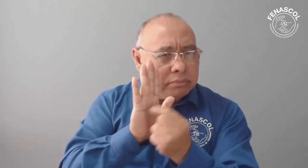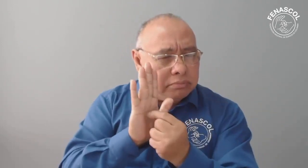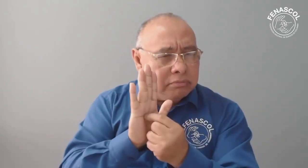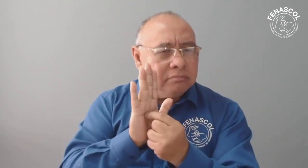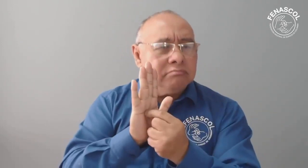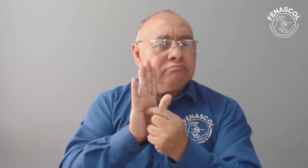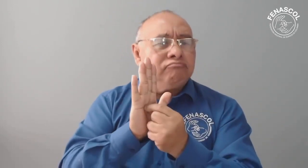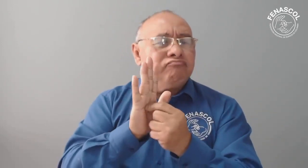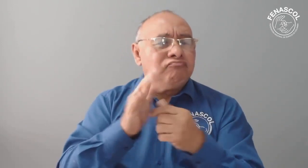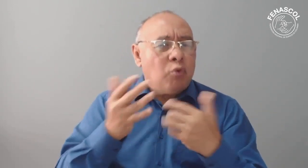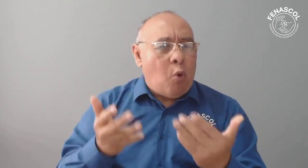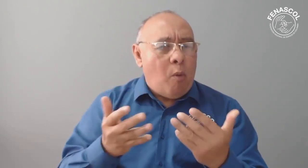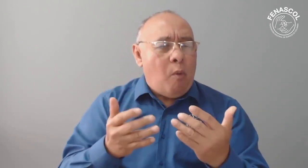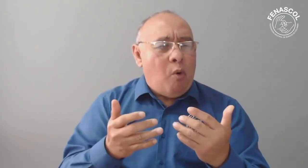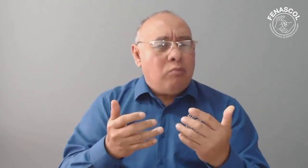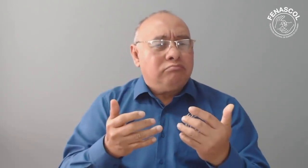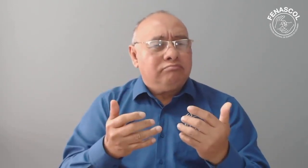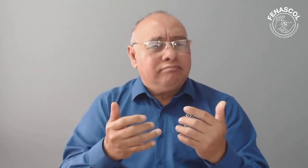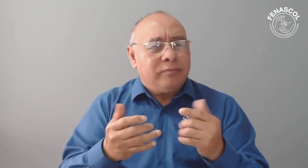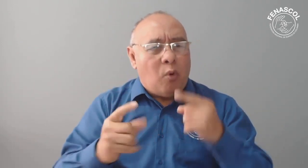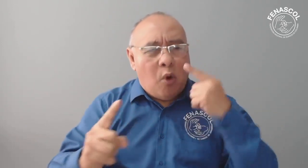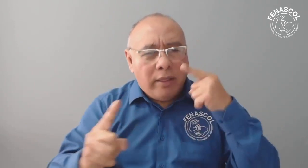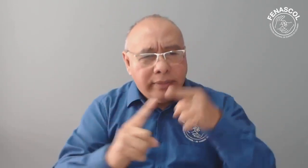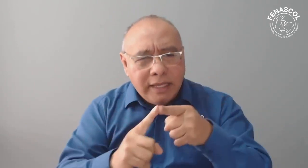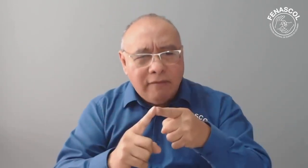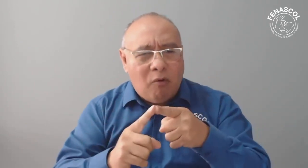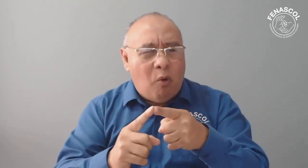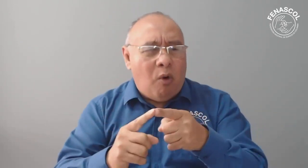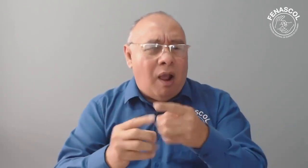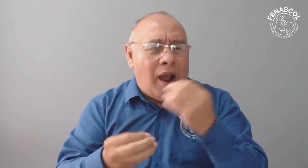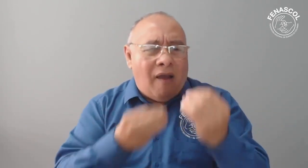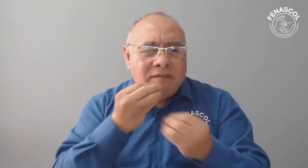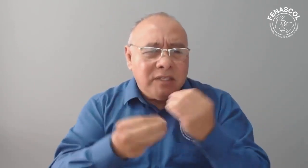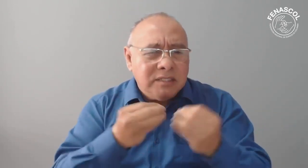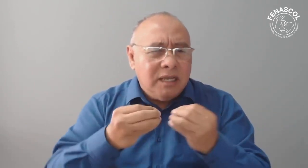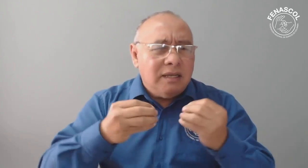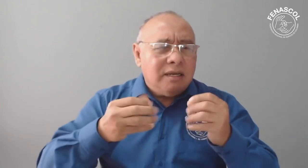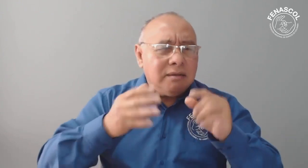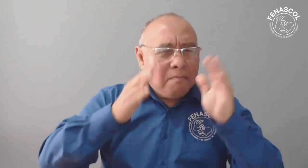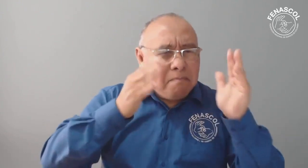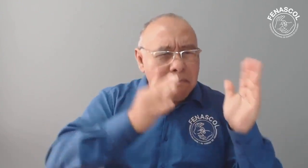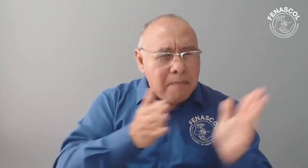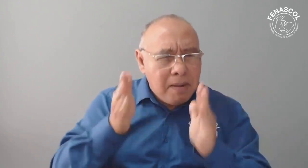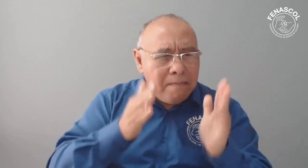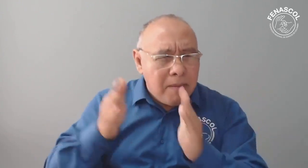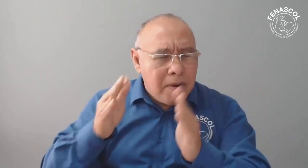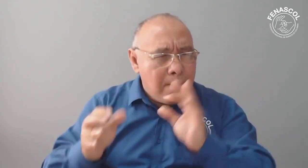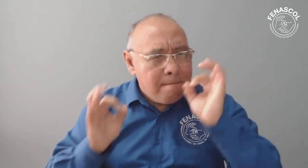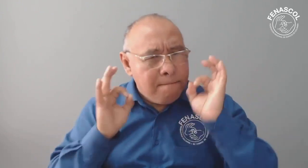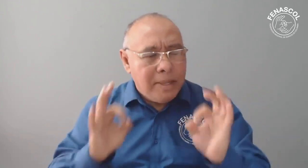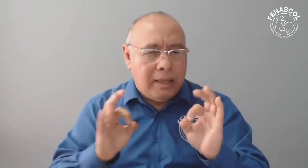preparación previa, haciendo las aclaraciones correspondientes para llevar esta manifestación a FENISTERM.